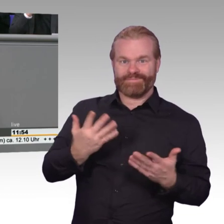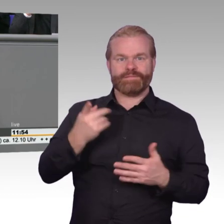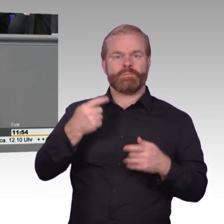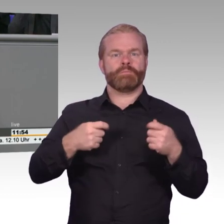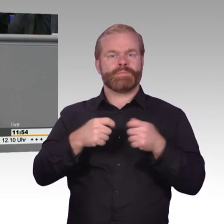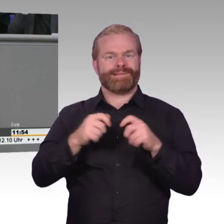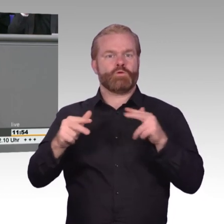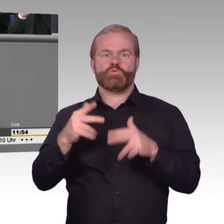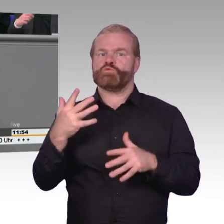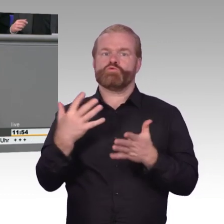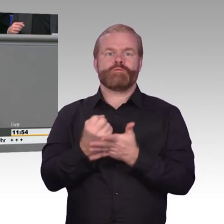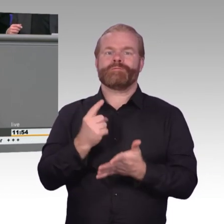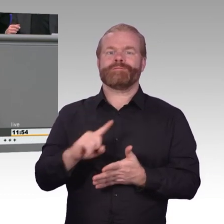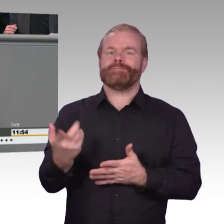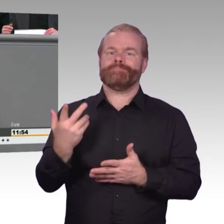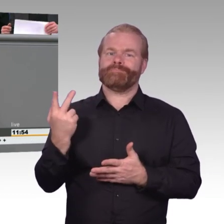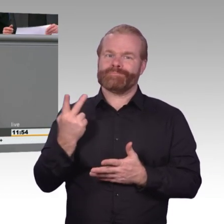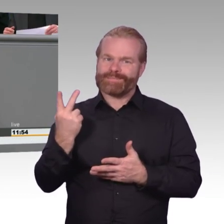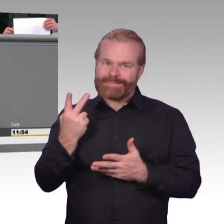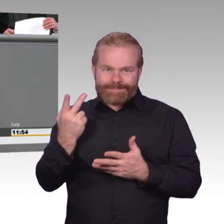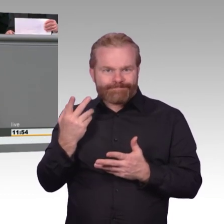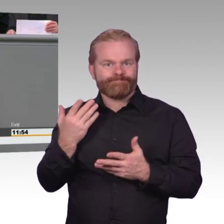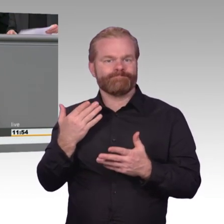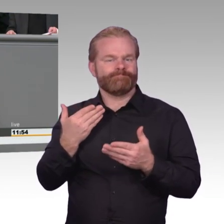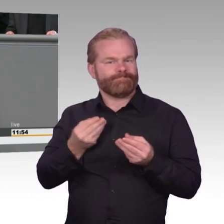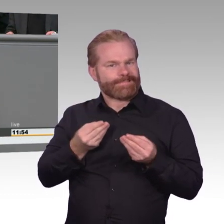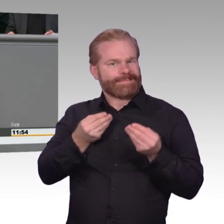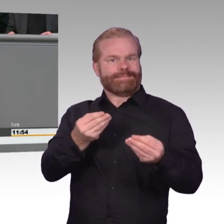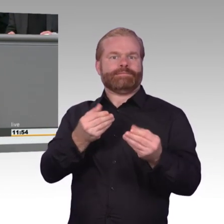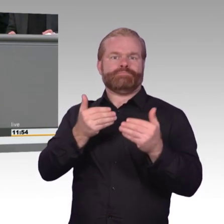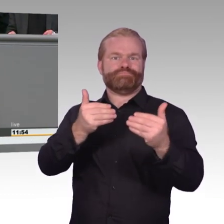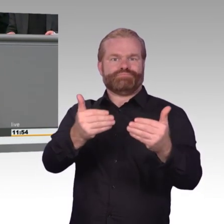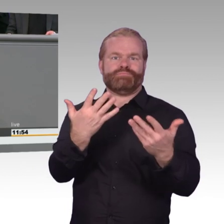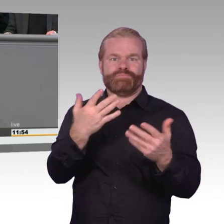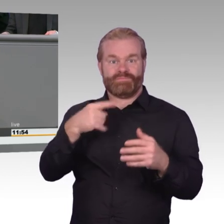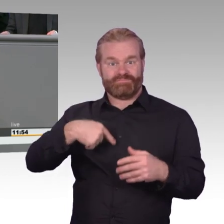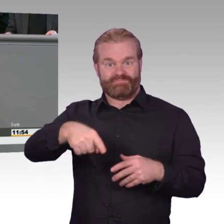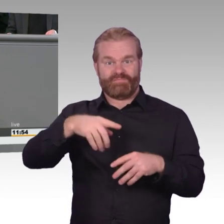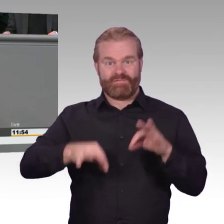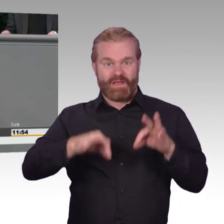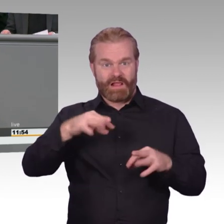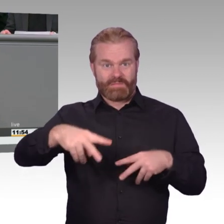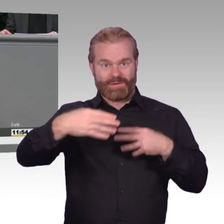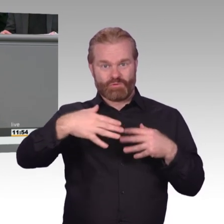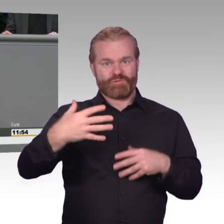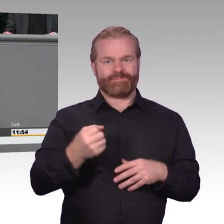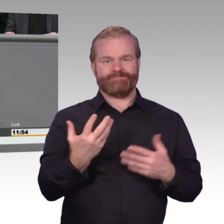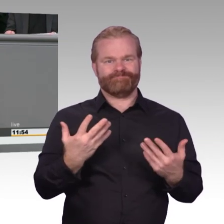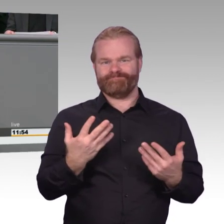Schutzrechte umgehen? Gilt das Recht auf Integrität der IT-Systeme eigentlich nur gegenüber dem Staat oder ist ein Cyberangriff so was wie ein